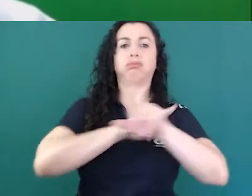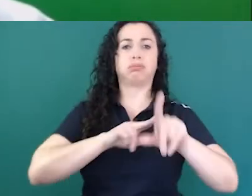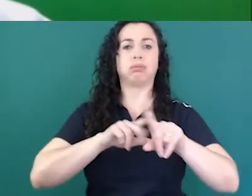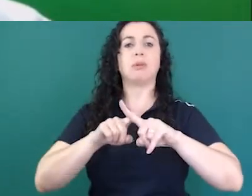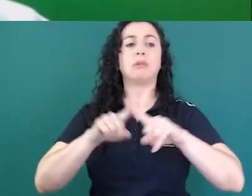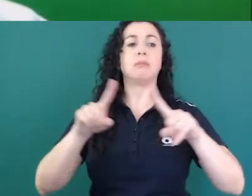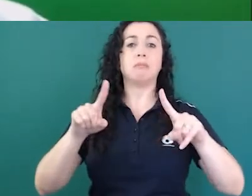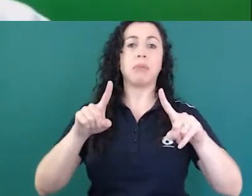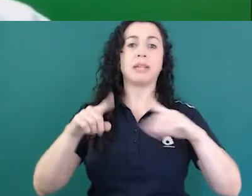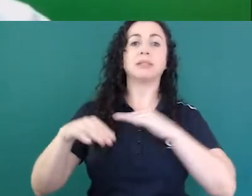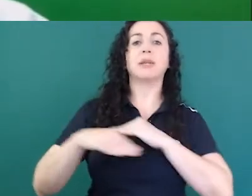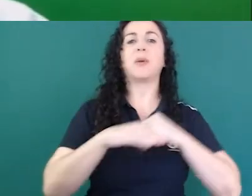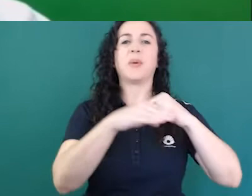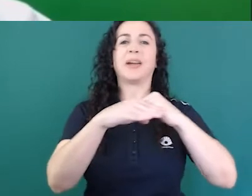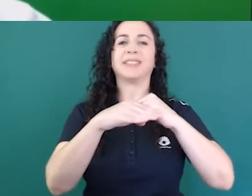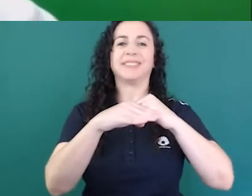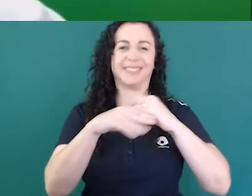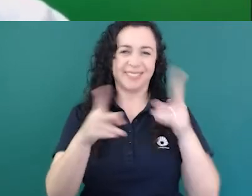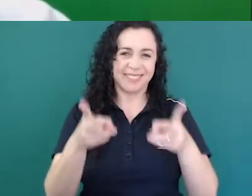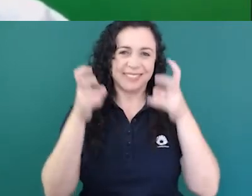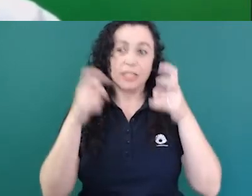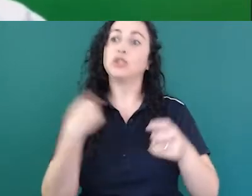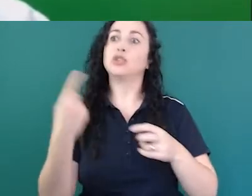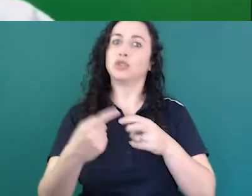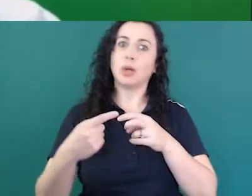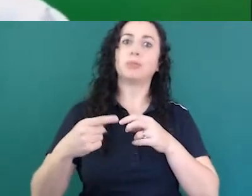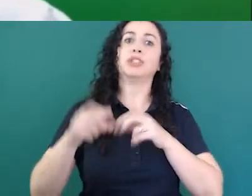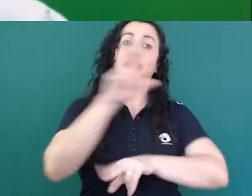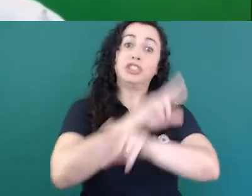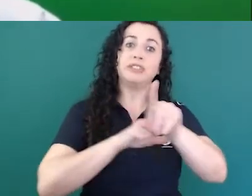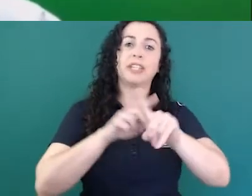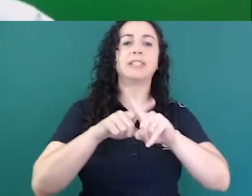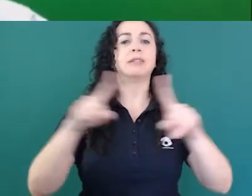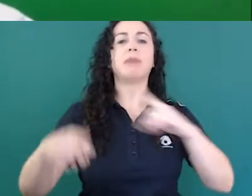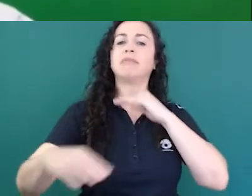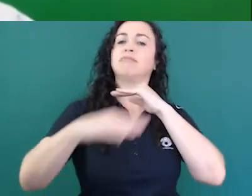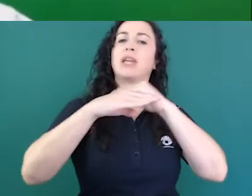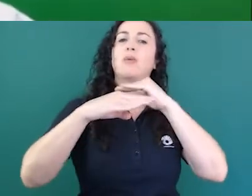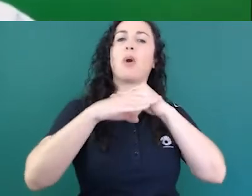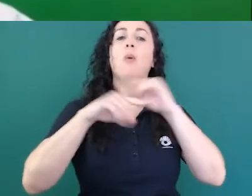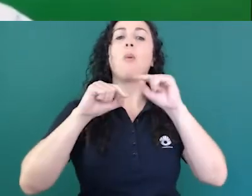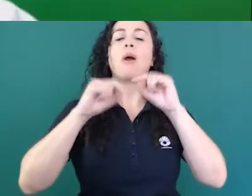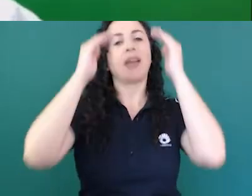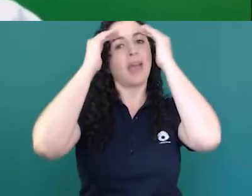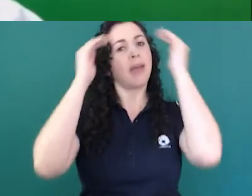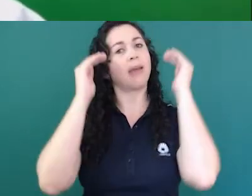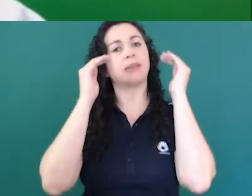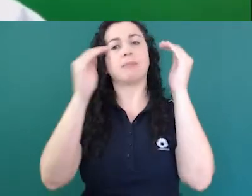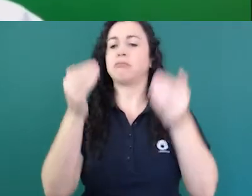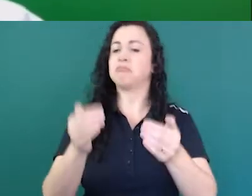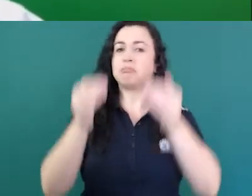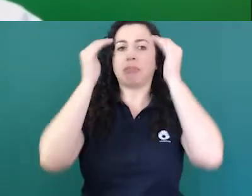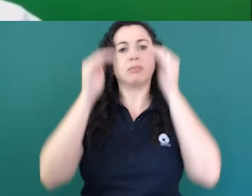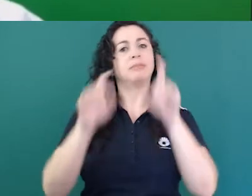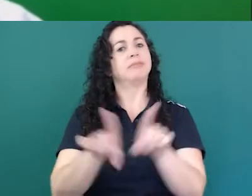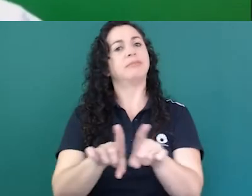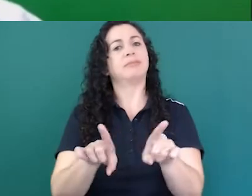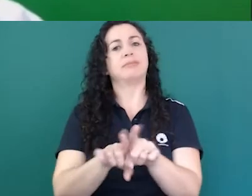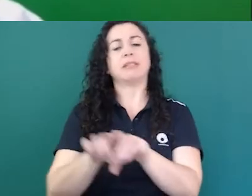mas que no geral a gente trate todo mundo com respeito permitindo que tenham o mesmo